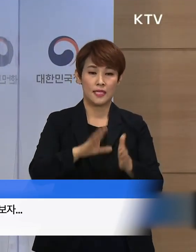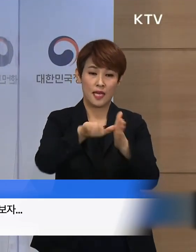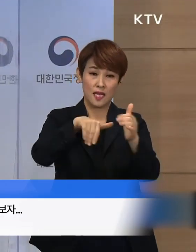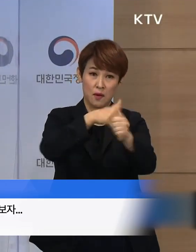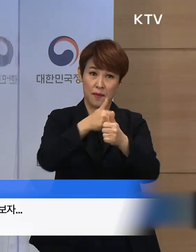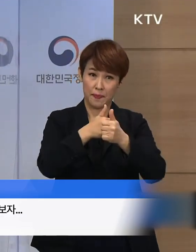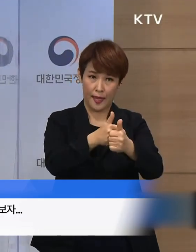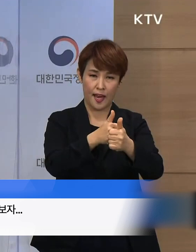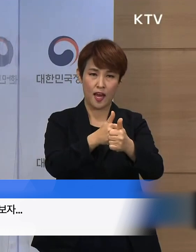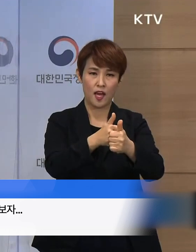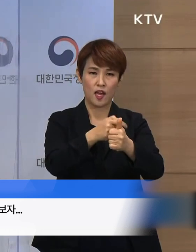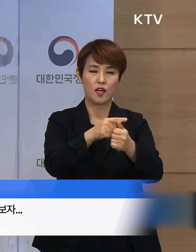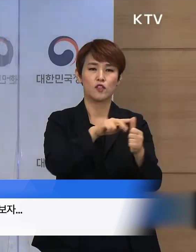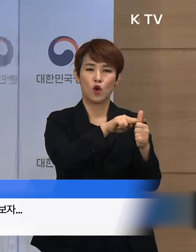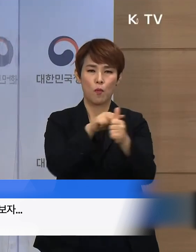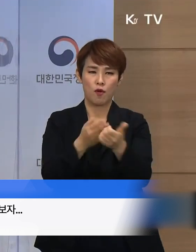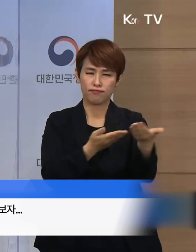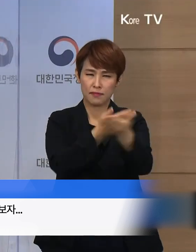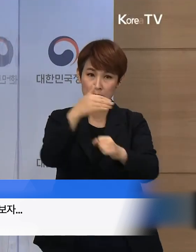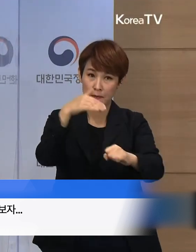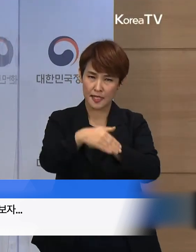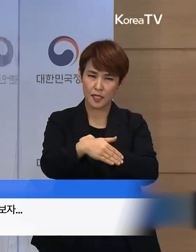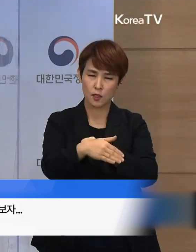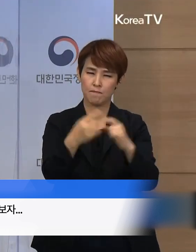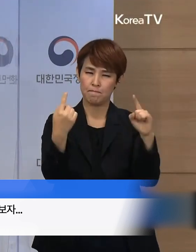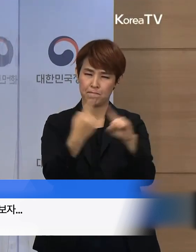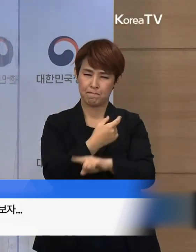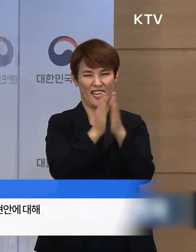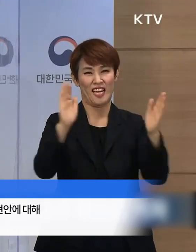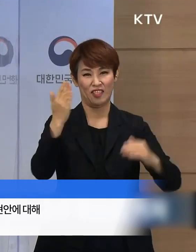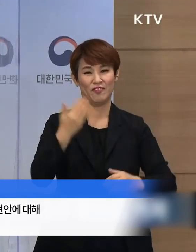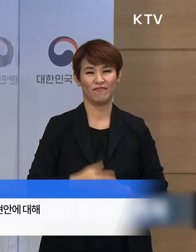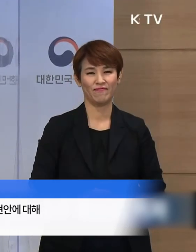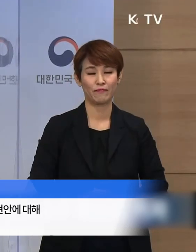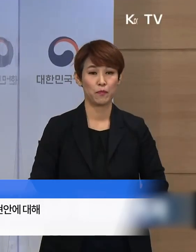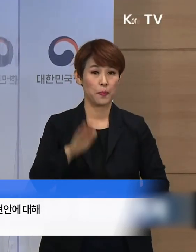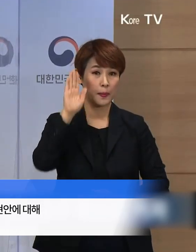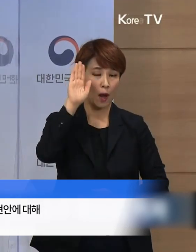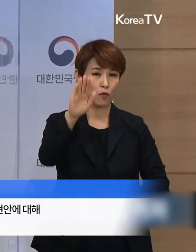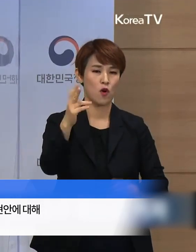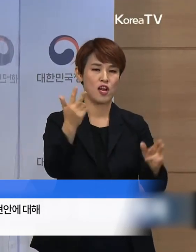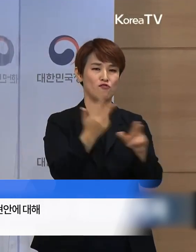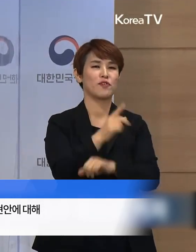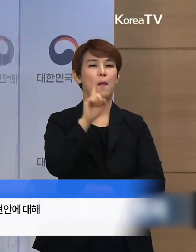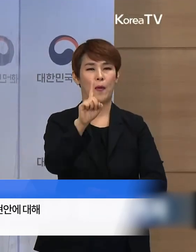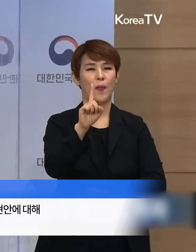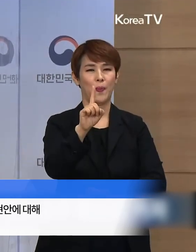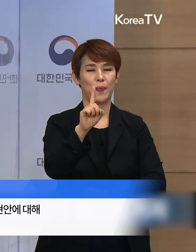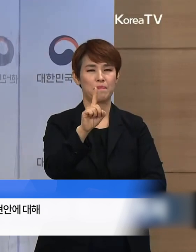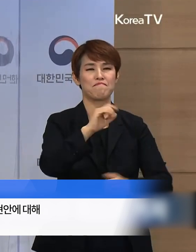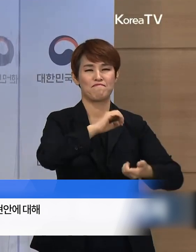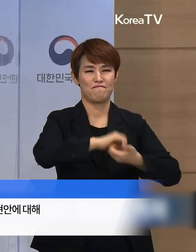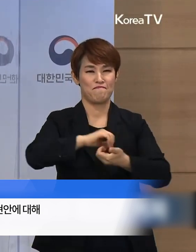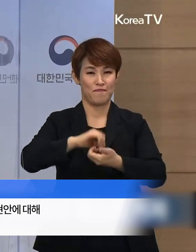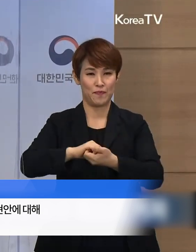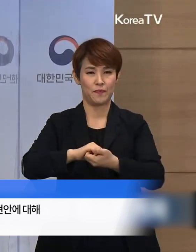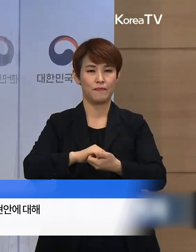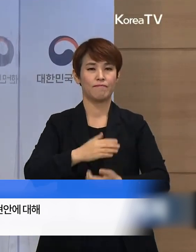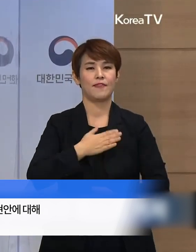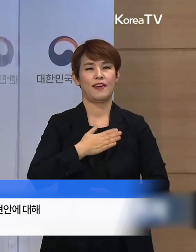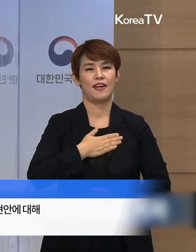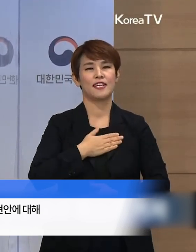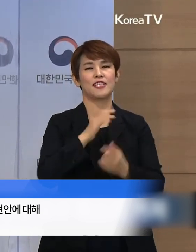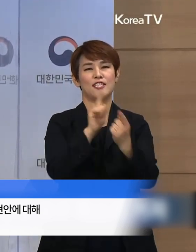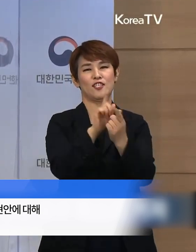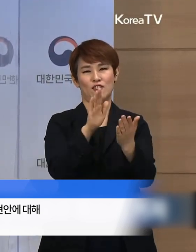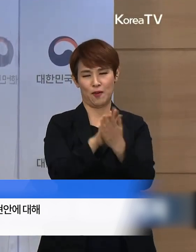맞춰 정보를 공유하는 방식을 개선해보자 앞으로 일주일에 한 번 정기적으로 제가 직접